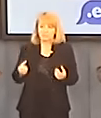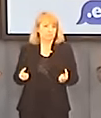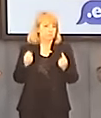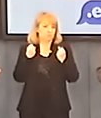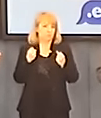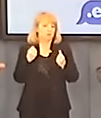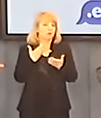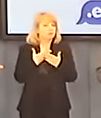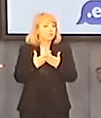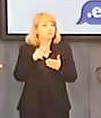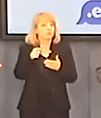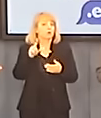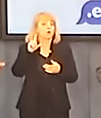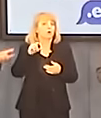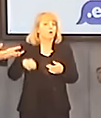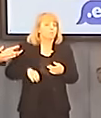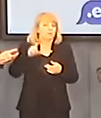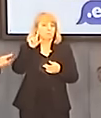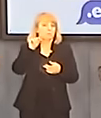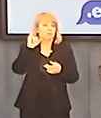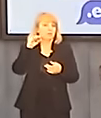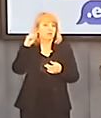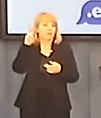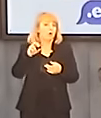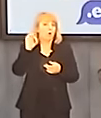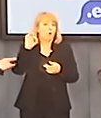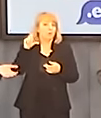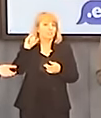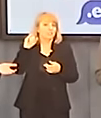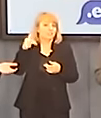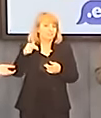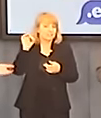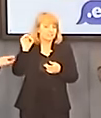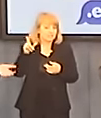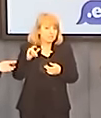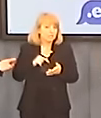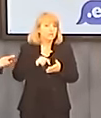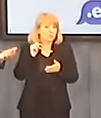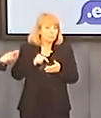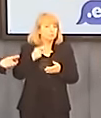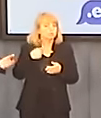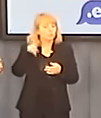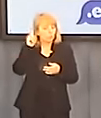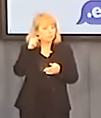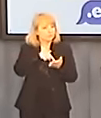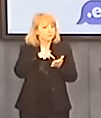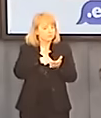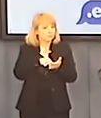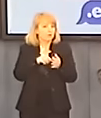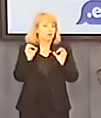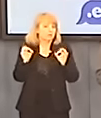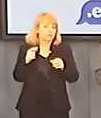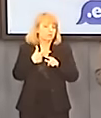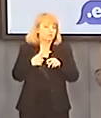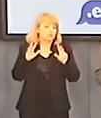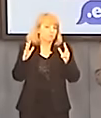Piechociński, będą musieli się z tym liczyć. Na razie jest ich 28, w związku z tym mają ich gdzie? W głębokim poważeniu. A zamiast tego